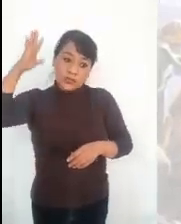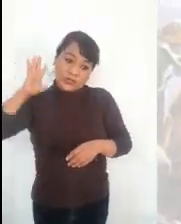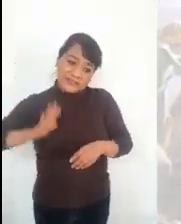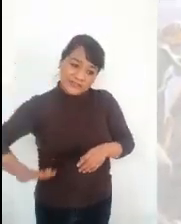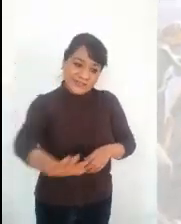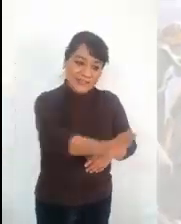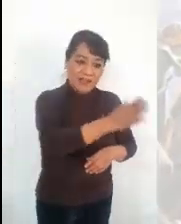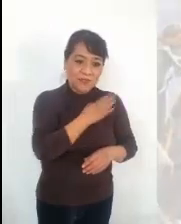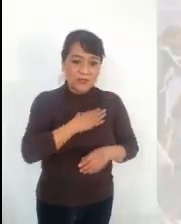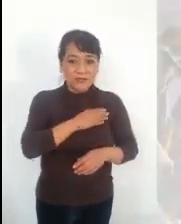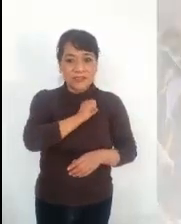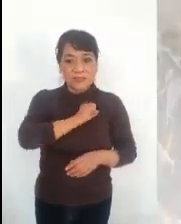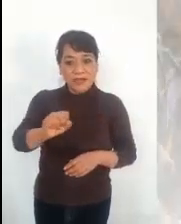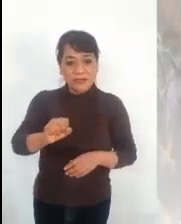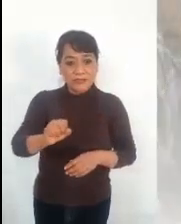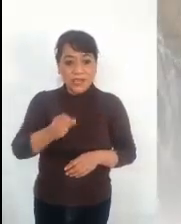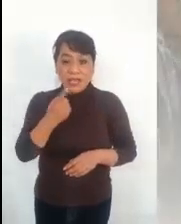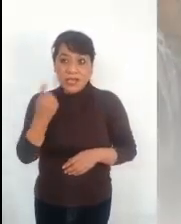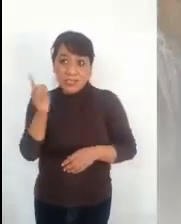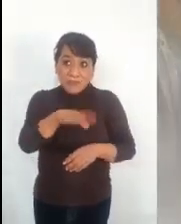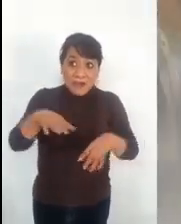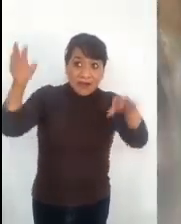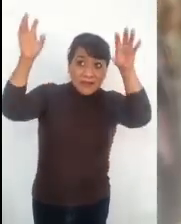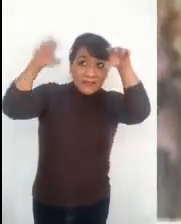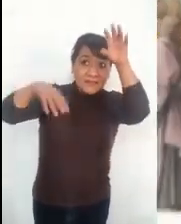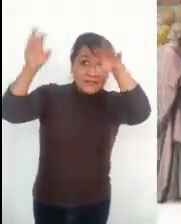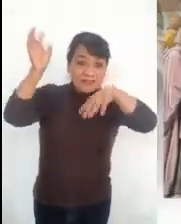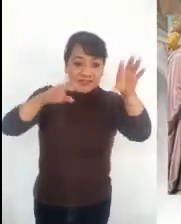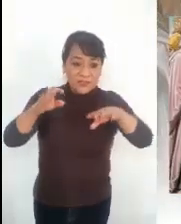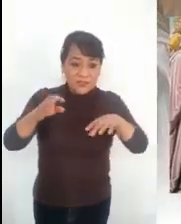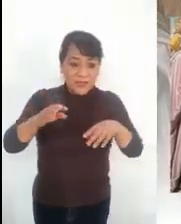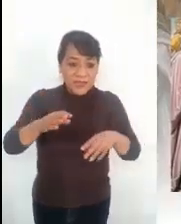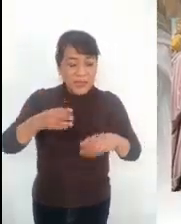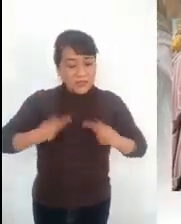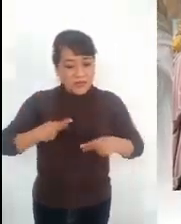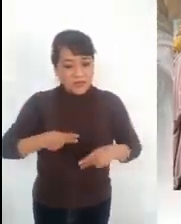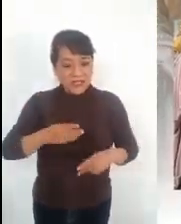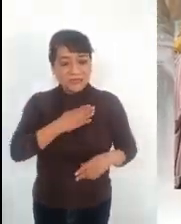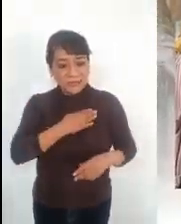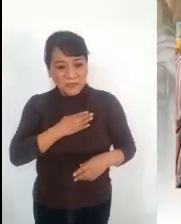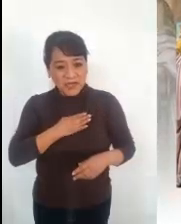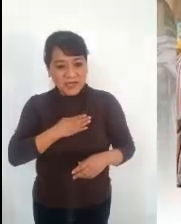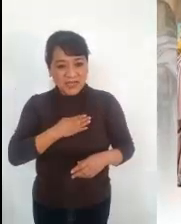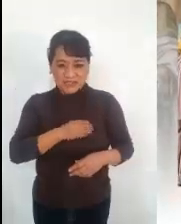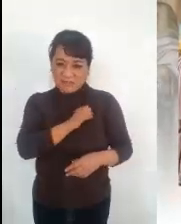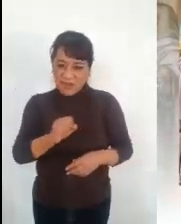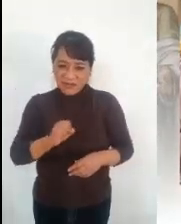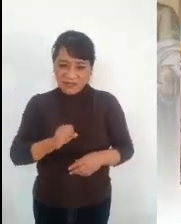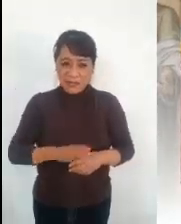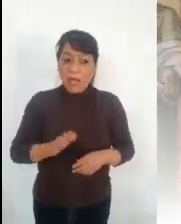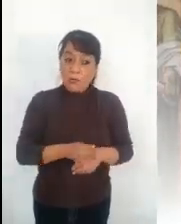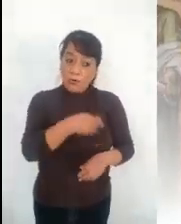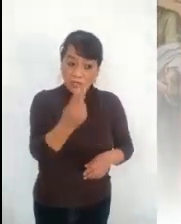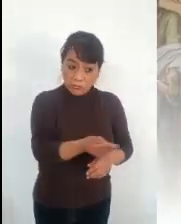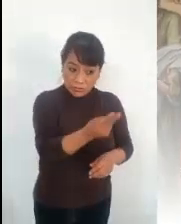sobre los buenos y los malos, y manda su lluvia sobre los justos y los injustos. Porque si